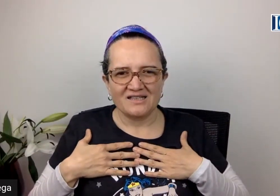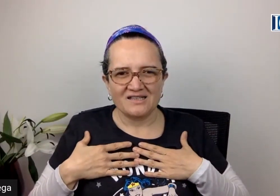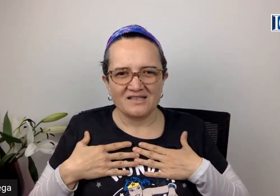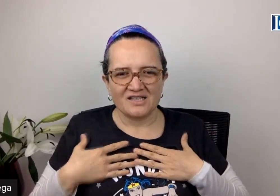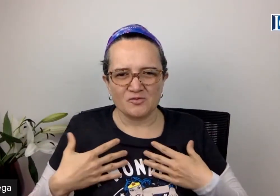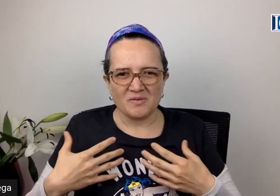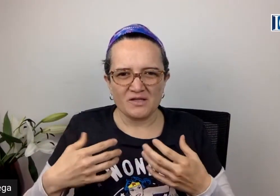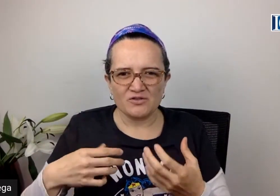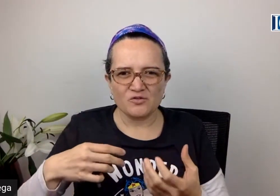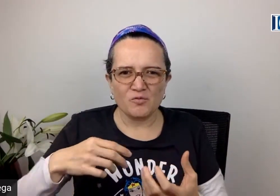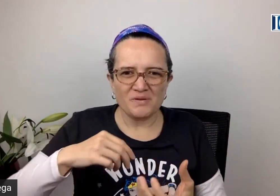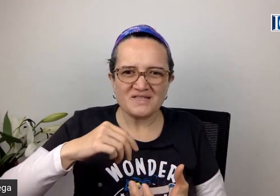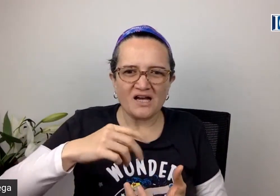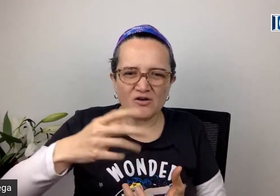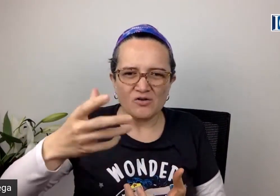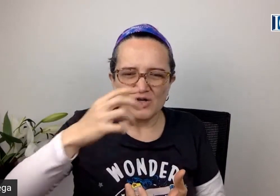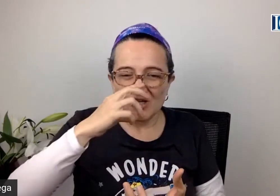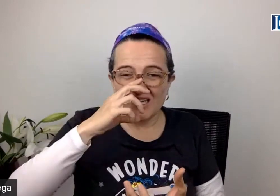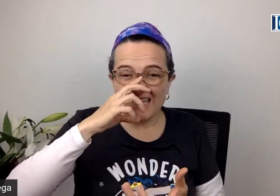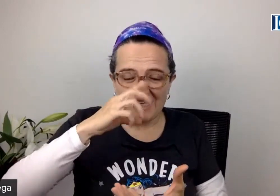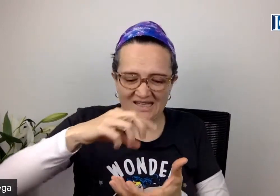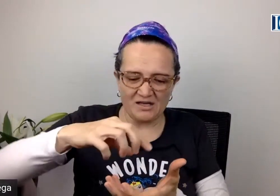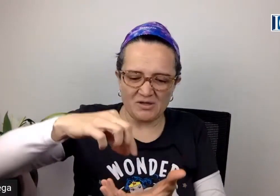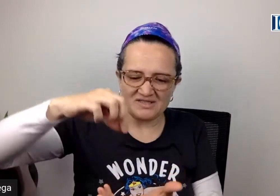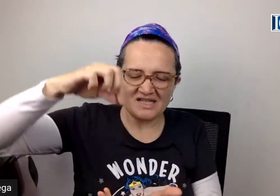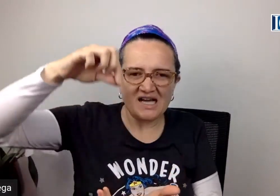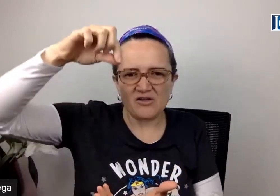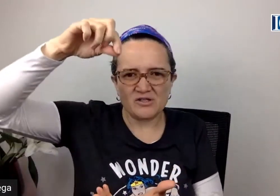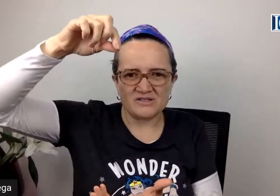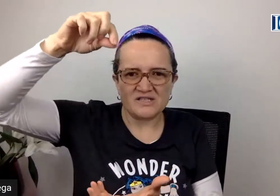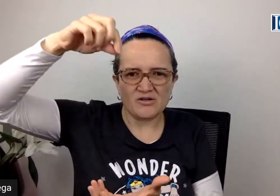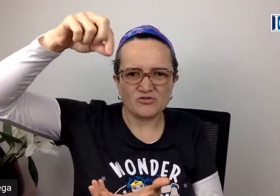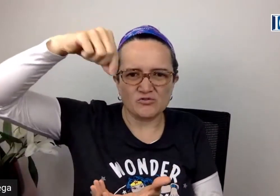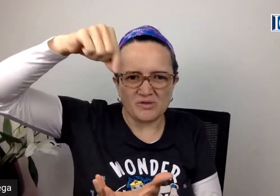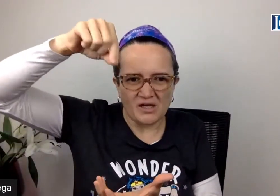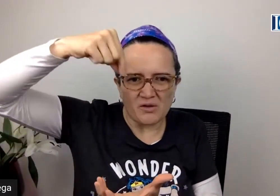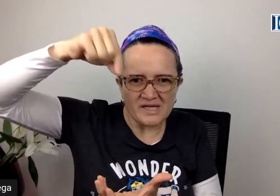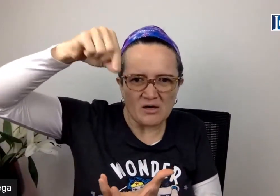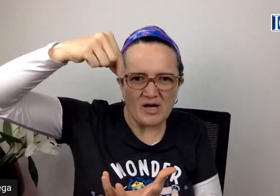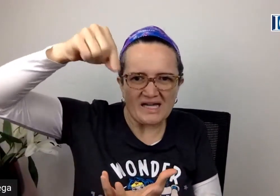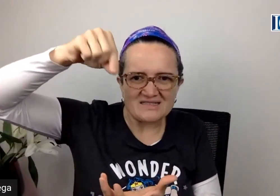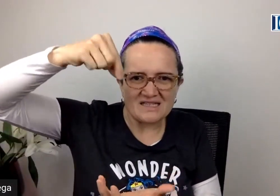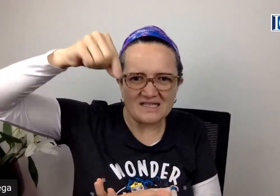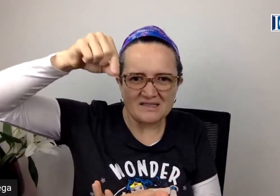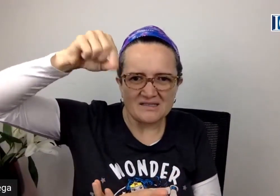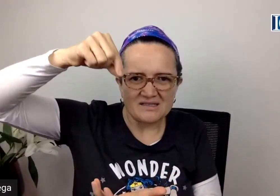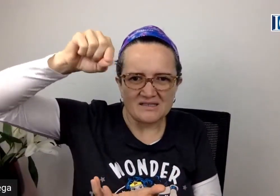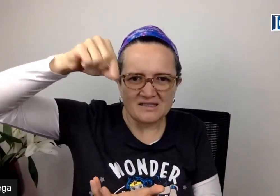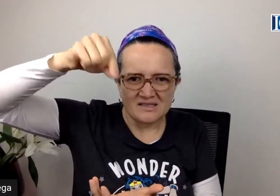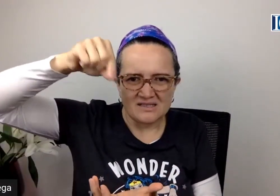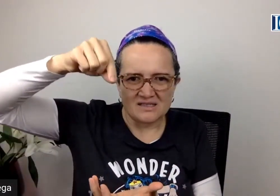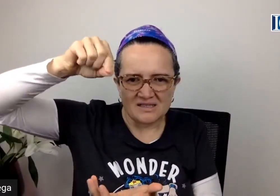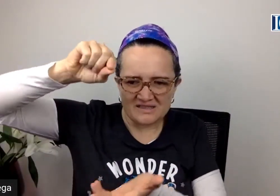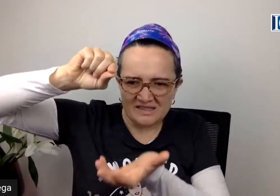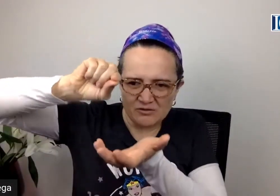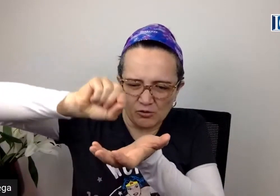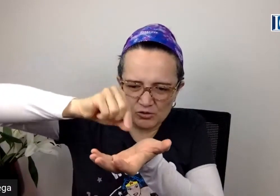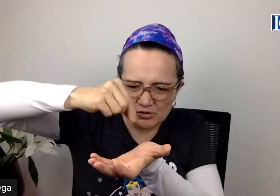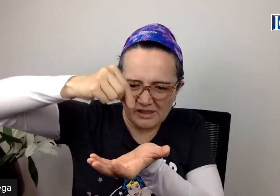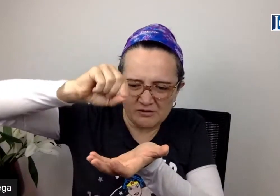yo me imagino es como un pescado que lo han sacado y lo han tenido acostumbrado ahí a ahogarse que le dan